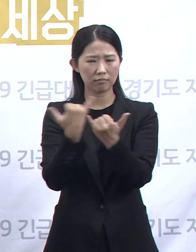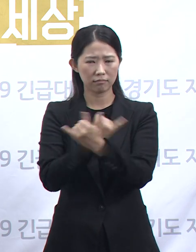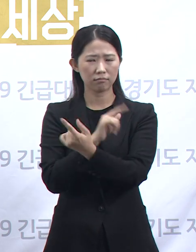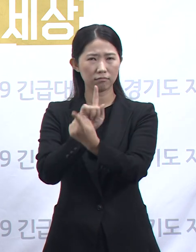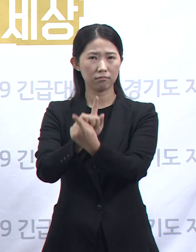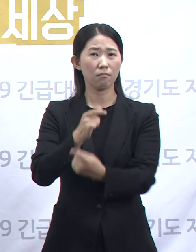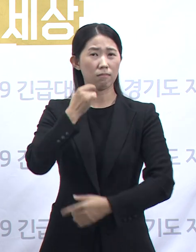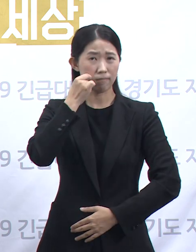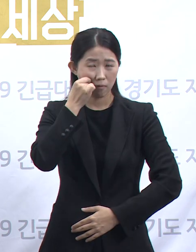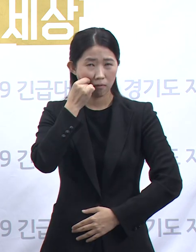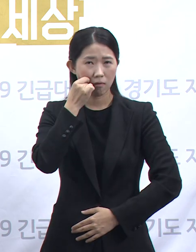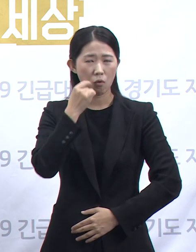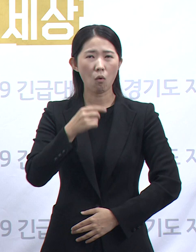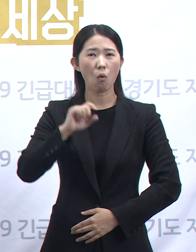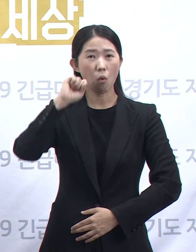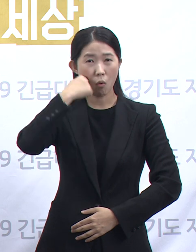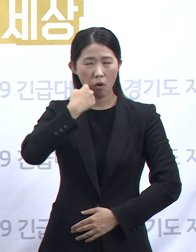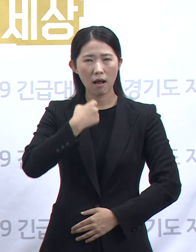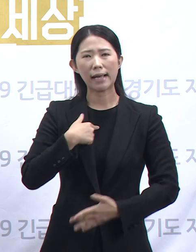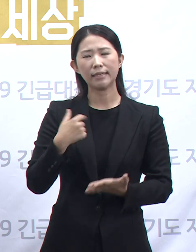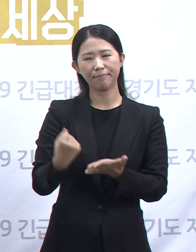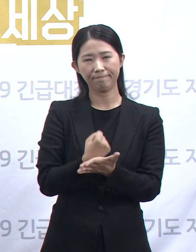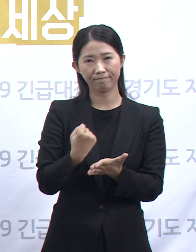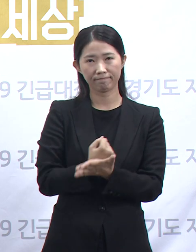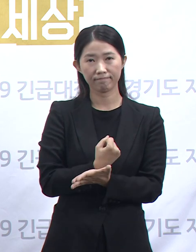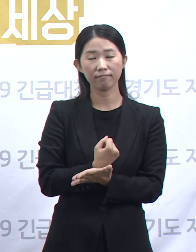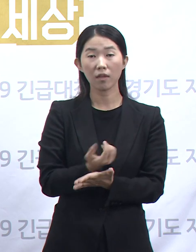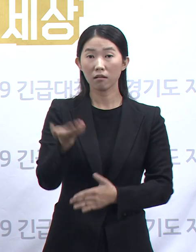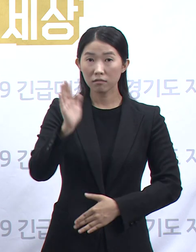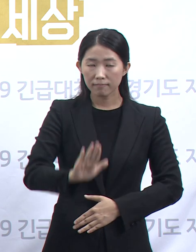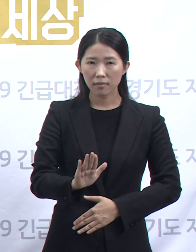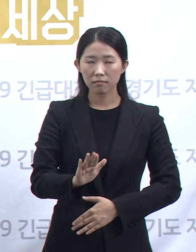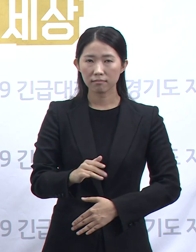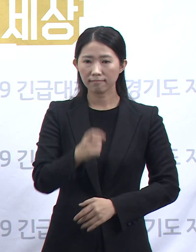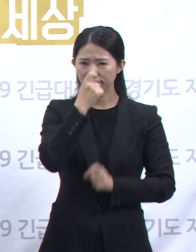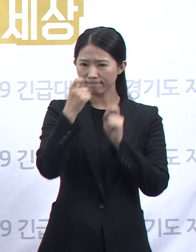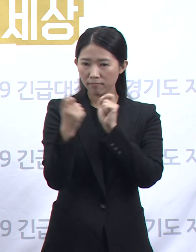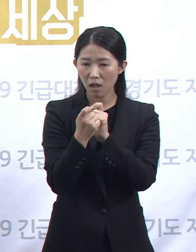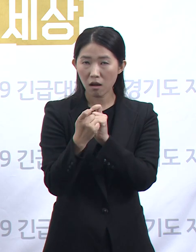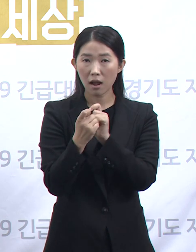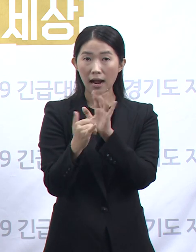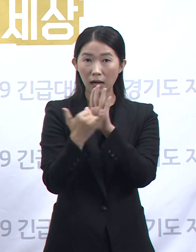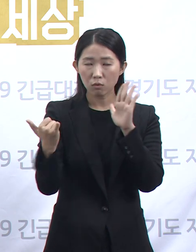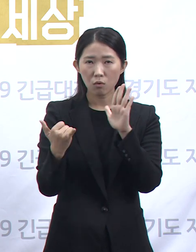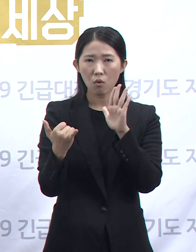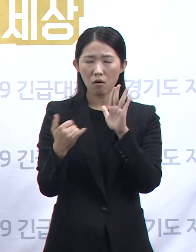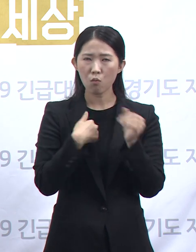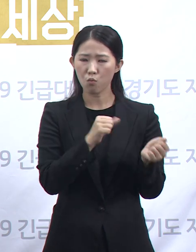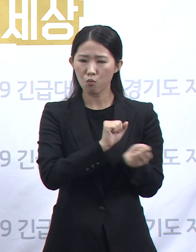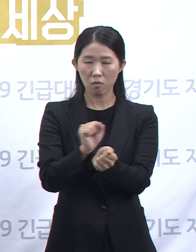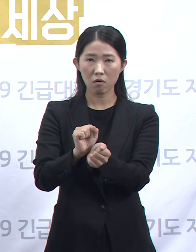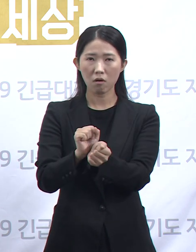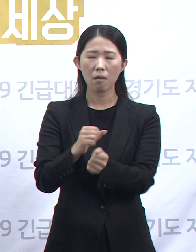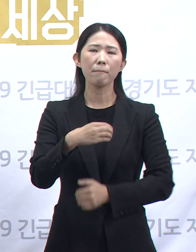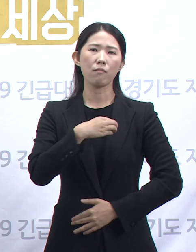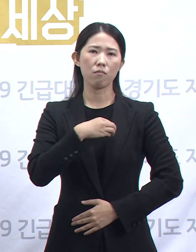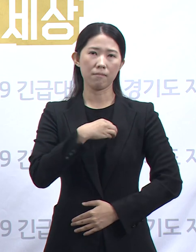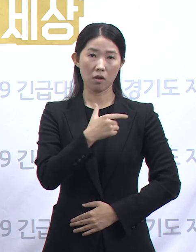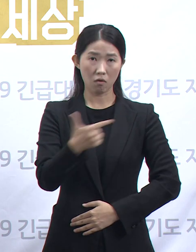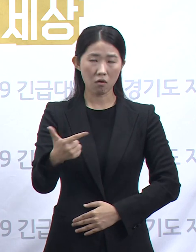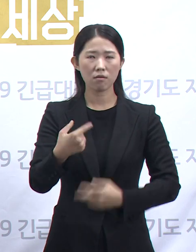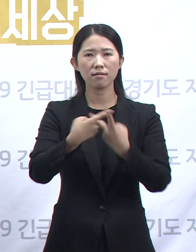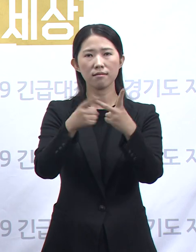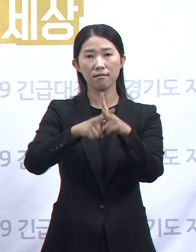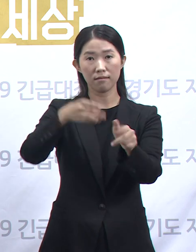아쉽고 서운하겠지만, 가까운 가족일수록 밀접 접촉으로 인한 코로나19 바이러스 전파 위험성이 높음을 양지해 주시기